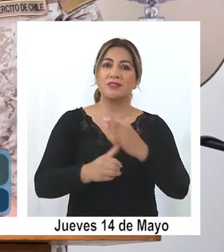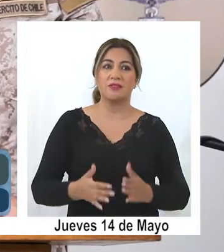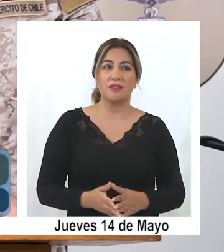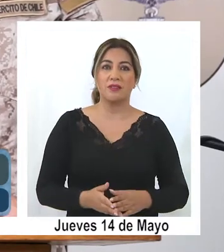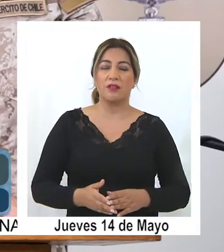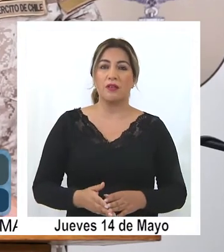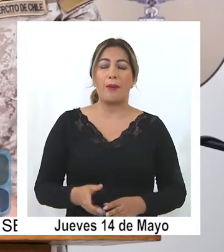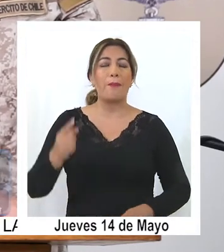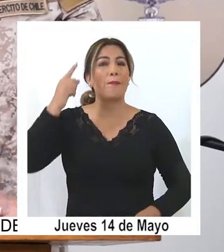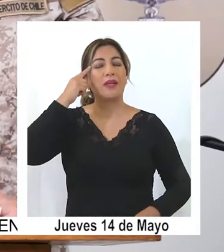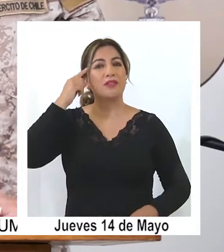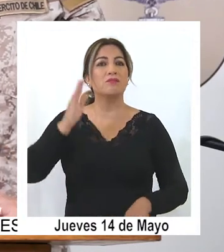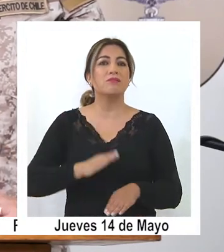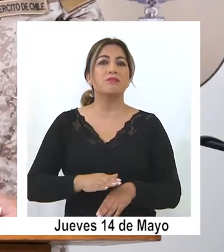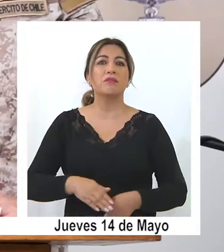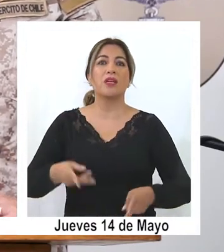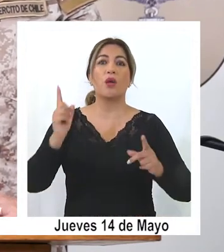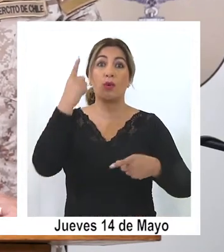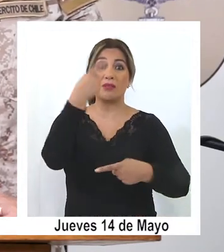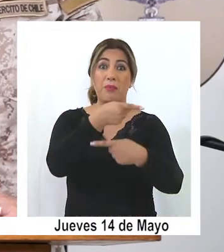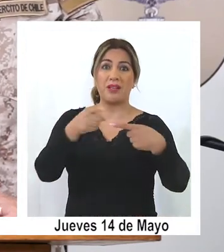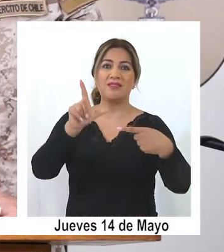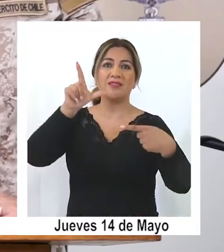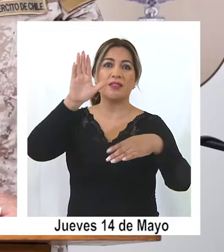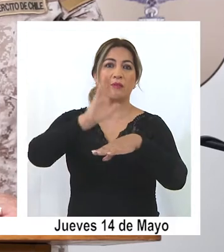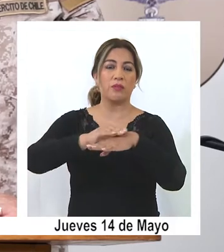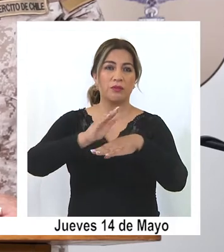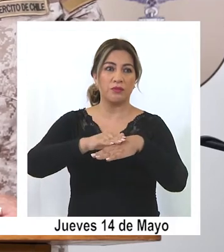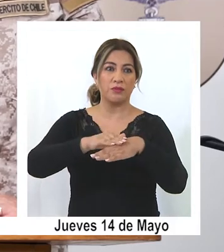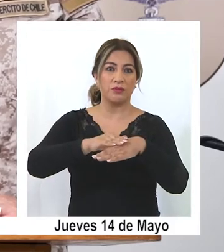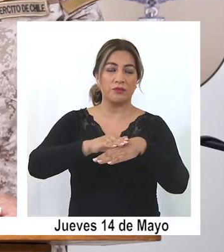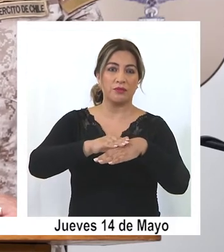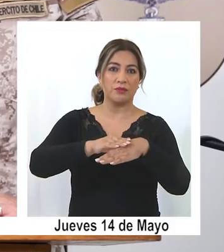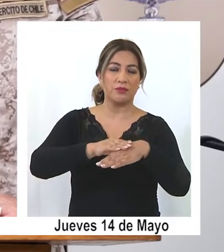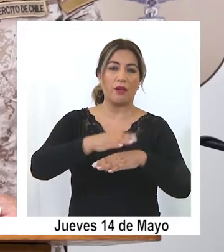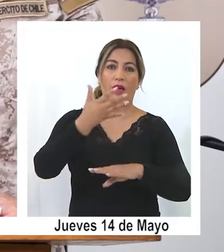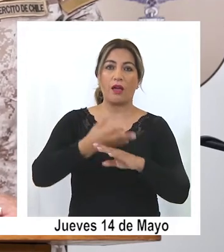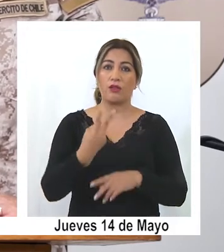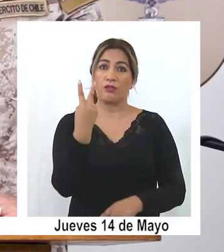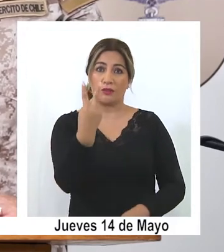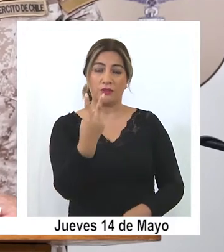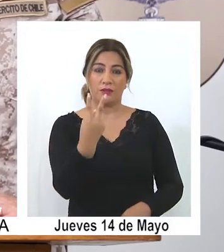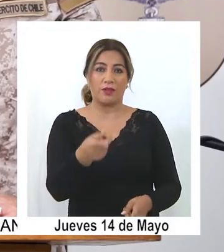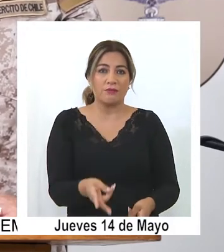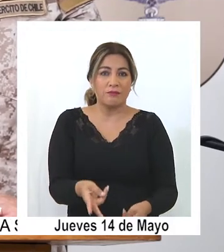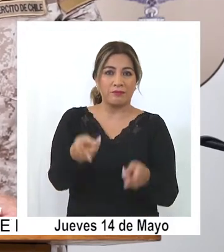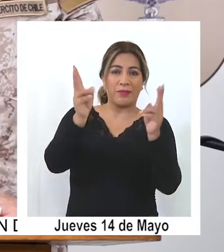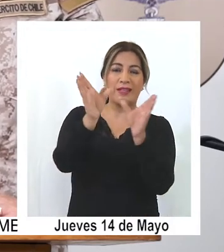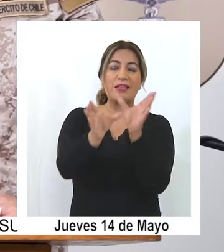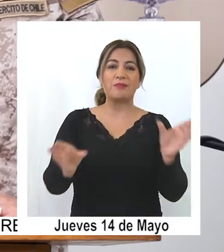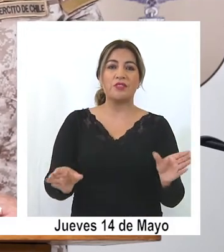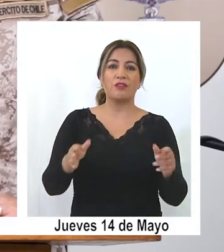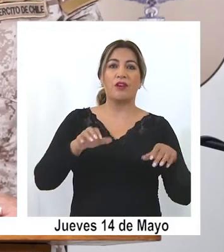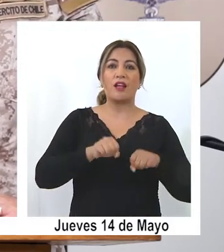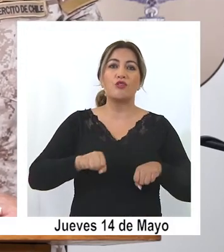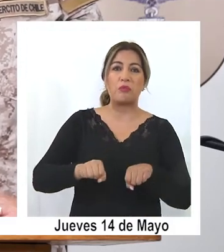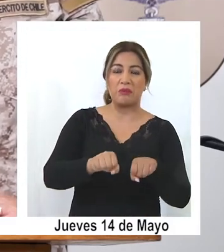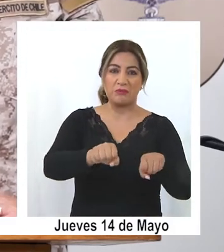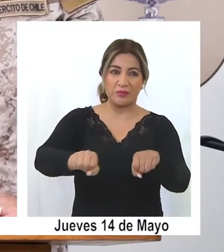considerado y autoriza 7 permisos semanales, dentro de los cuales hay dos que permiten que las personas vayan a su supermercado, hasta